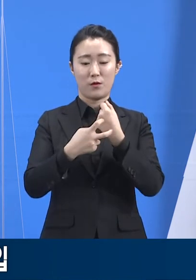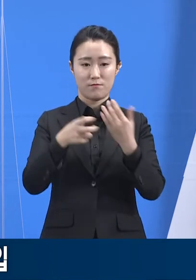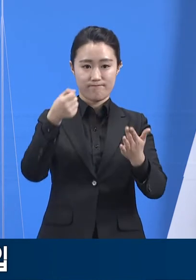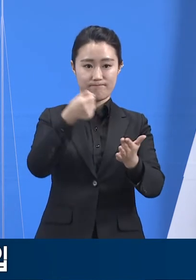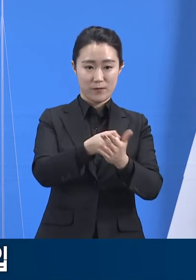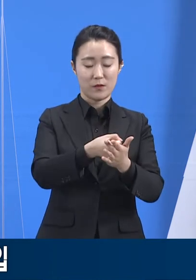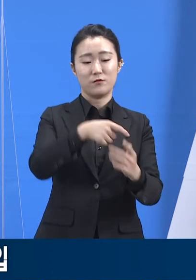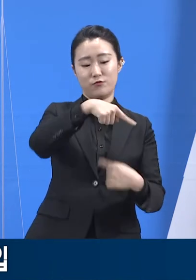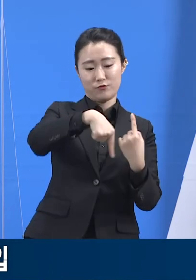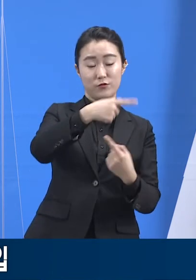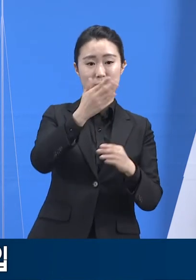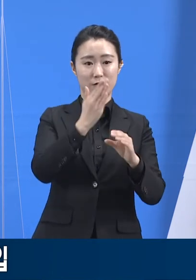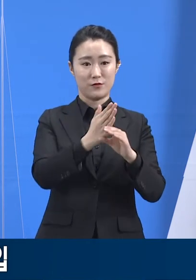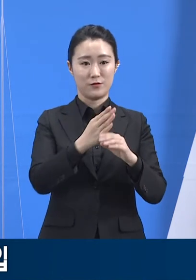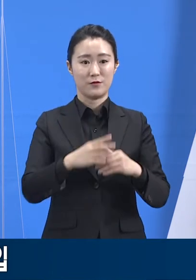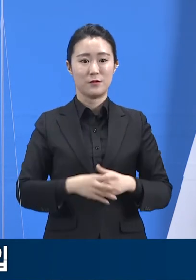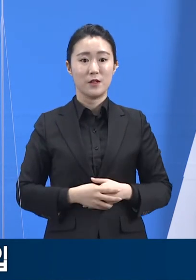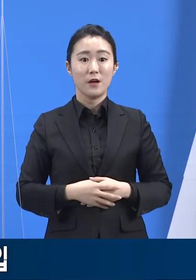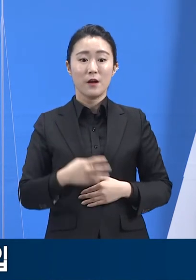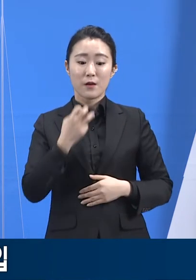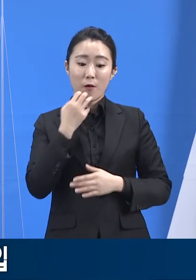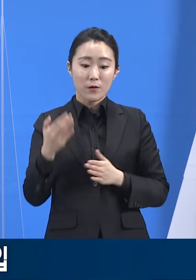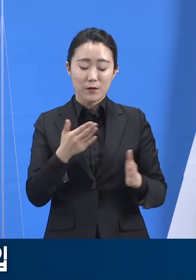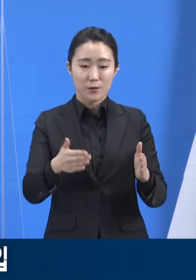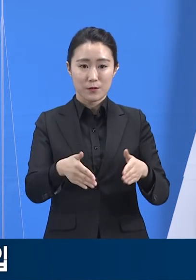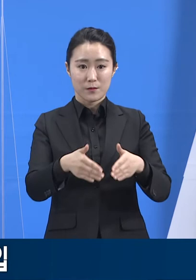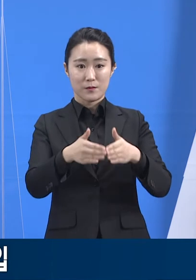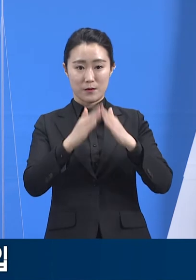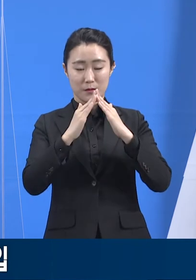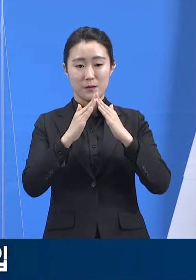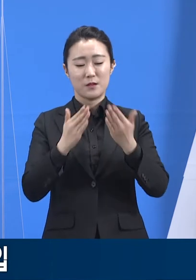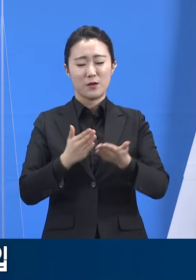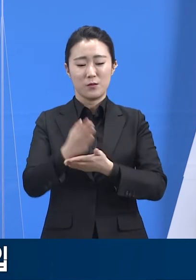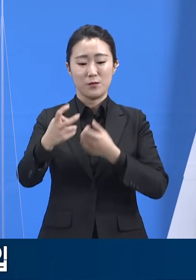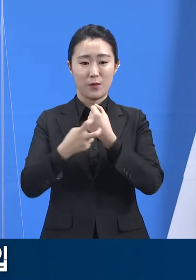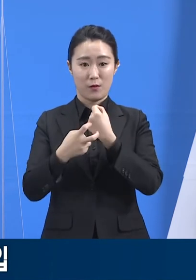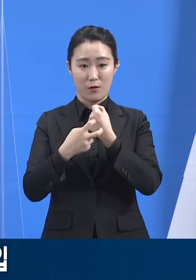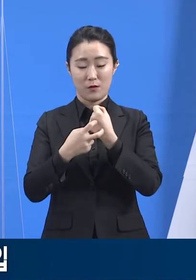경기도립 노인전문병원의 추가 지정을 위해서도 노력 중입니다.